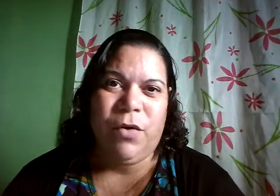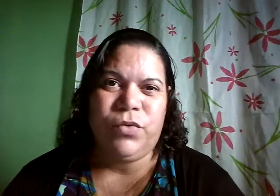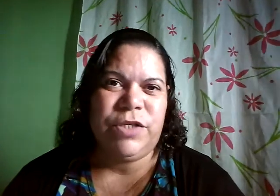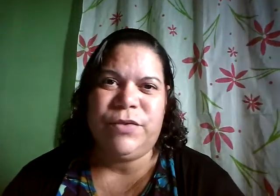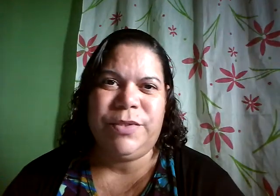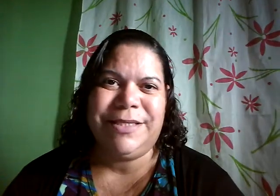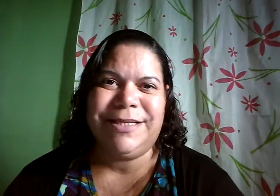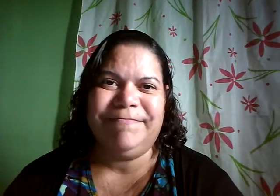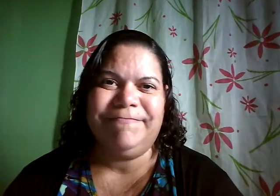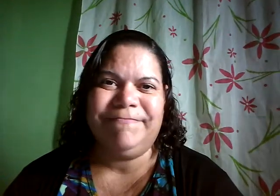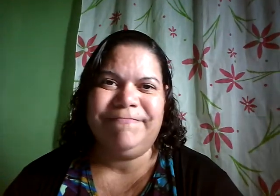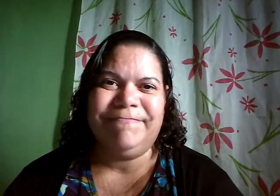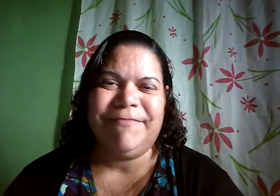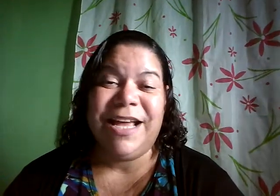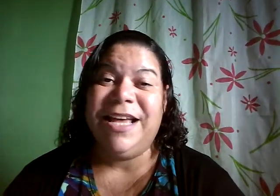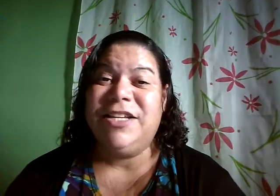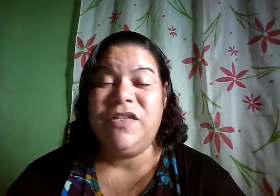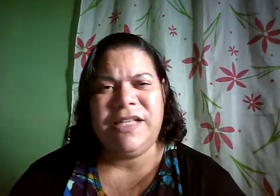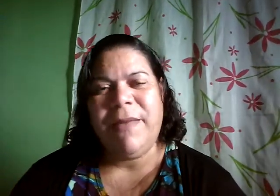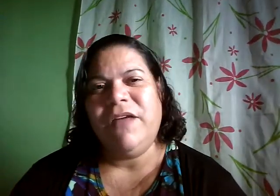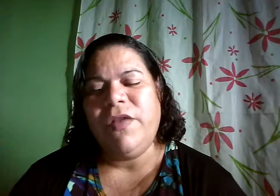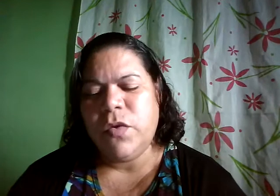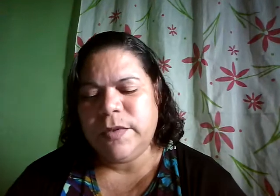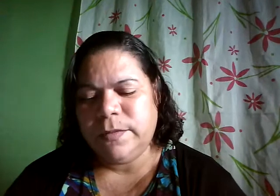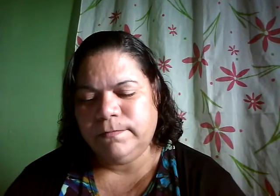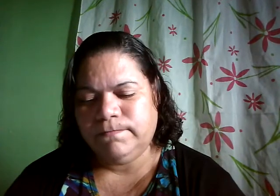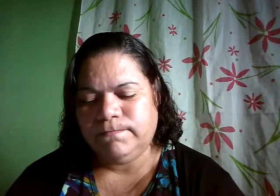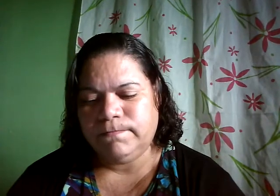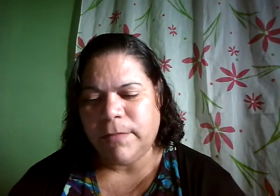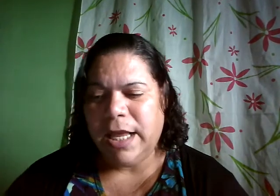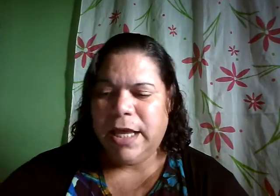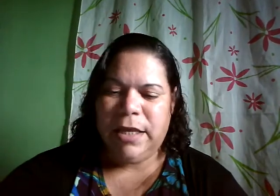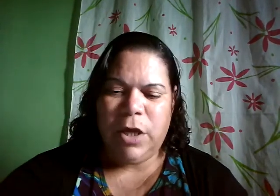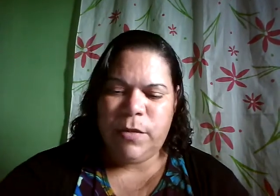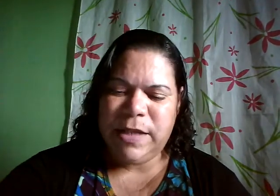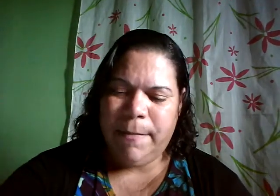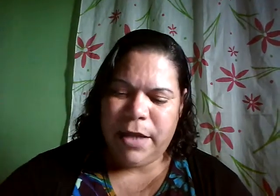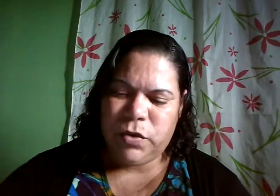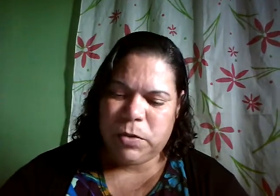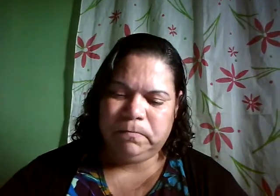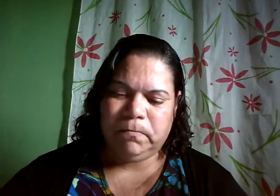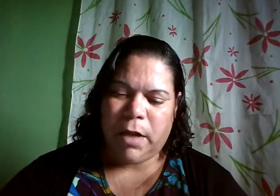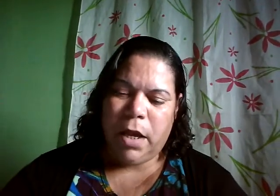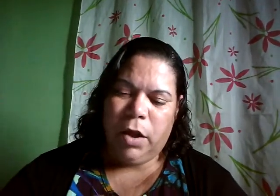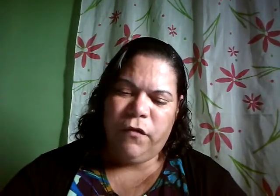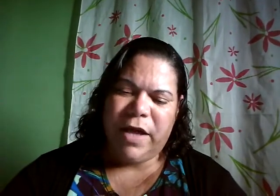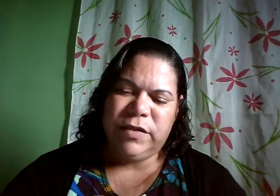com Jesus. Jesus é maravilhoso. Então, meus amados, louvado